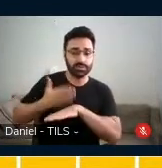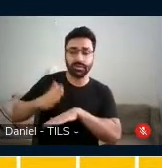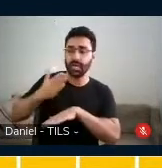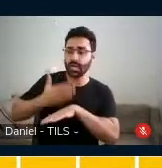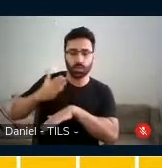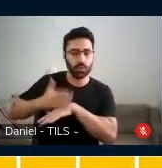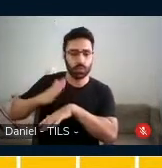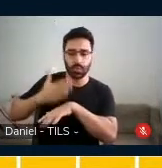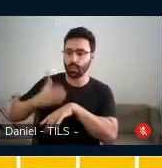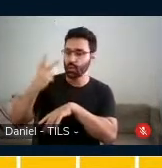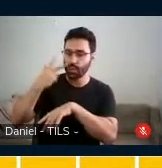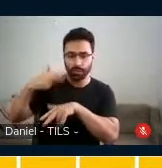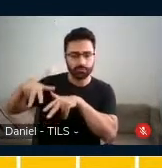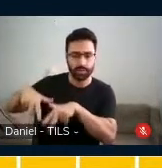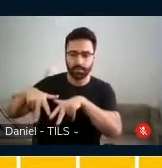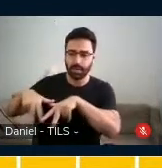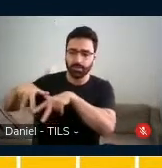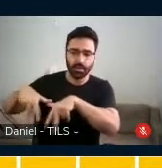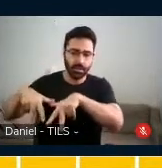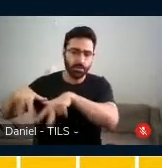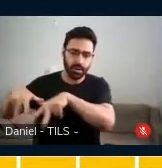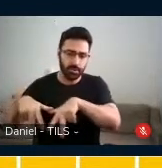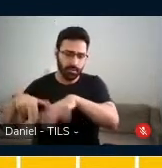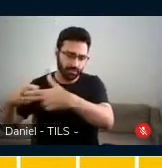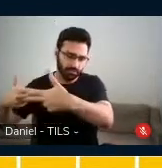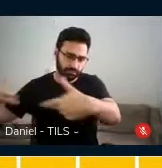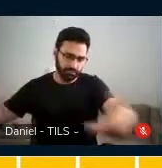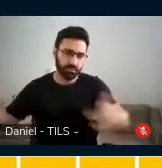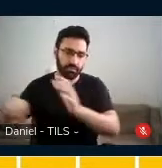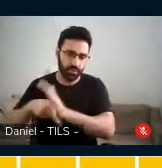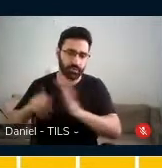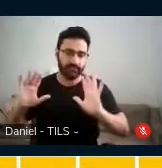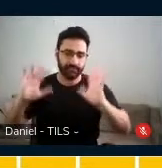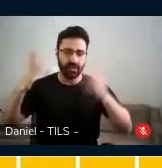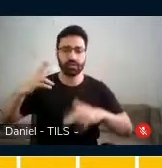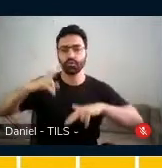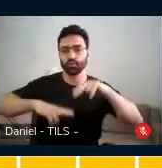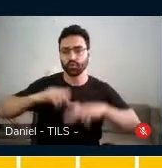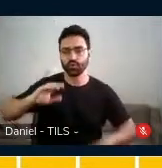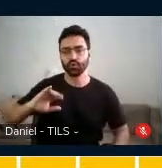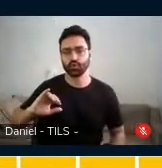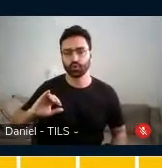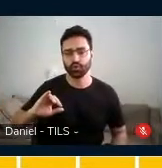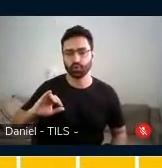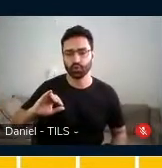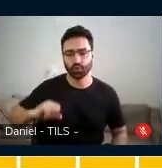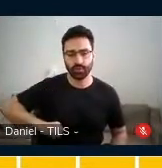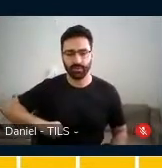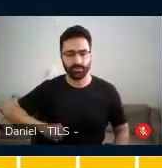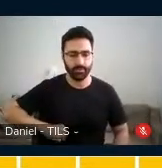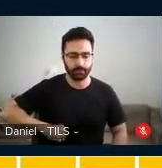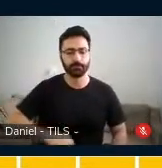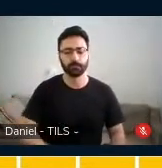festa, do ensaio.